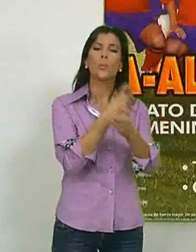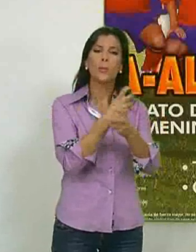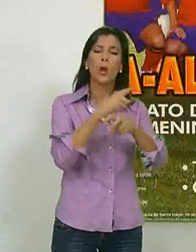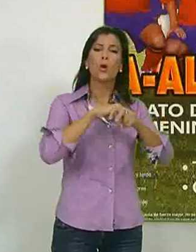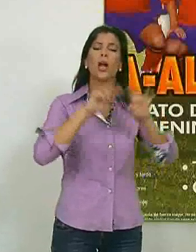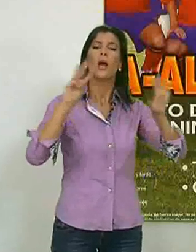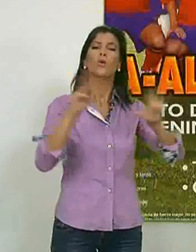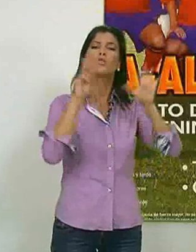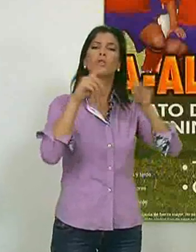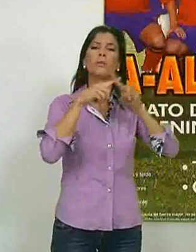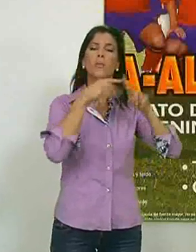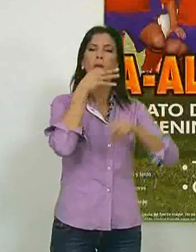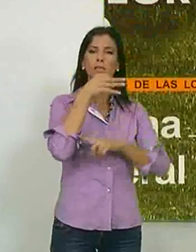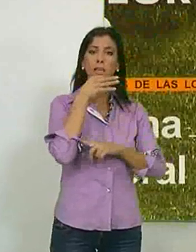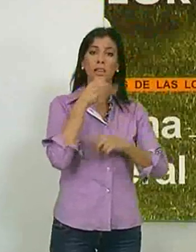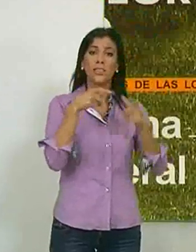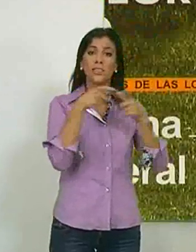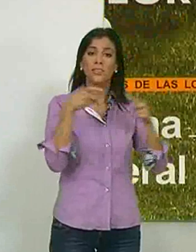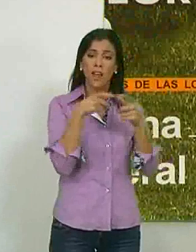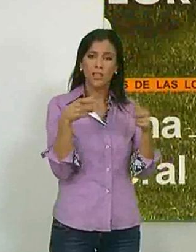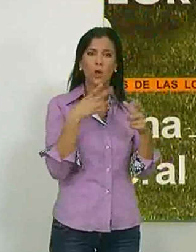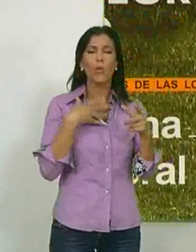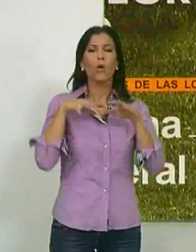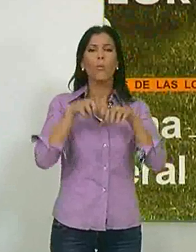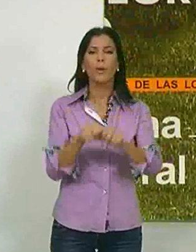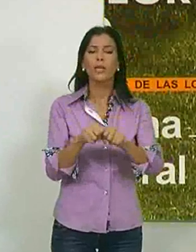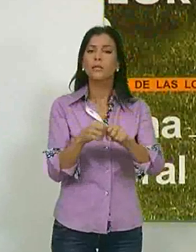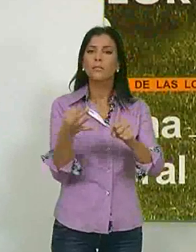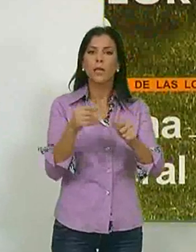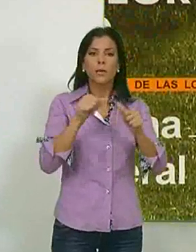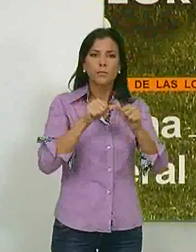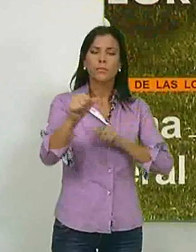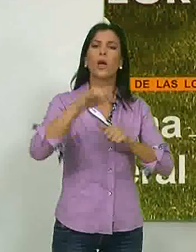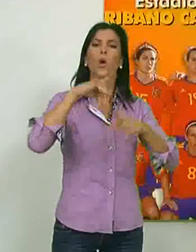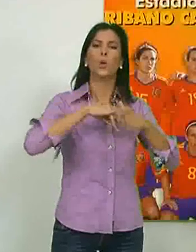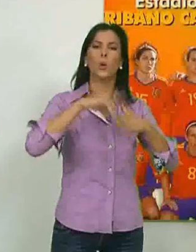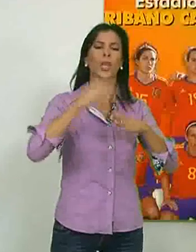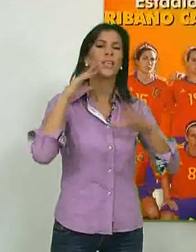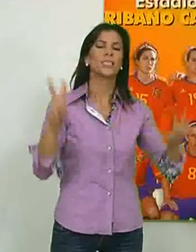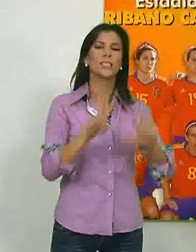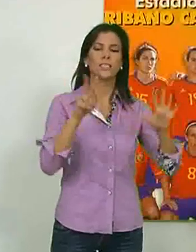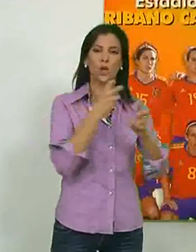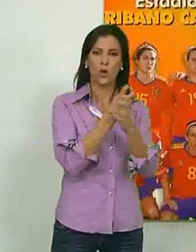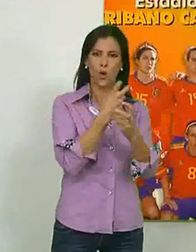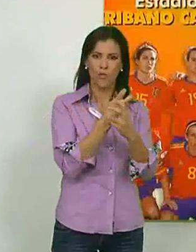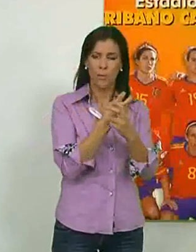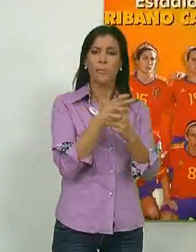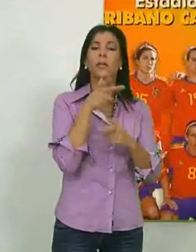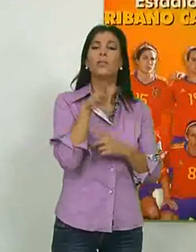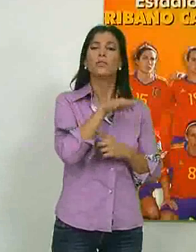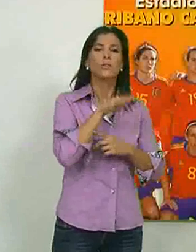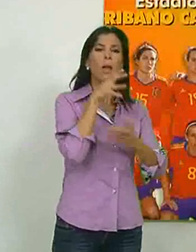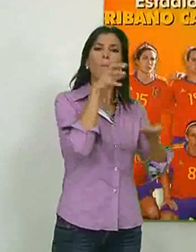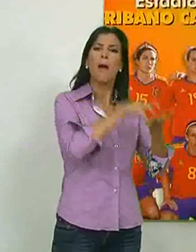noviembre a las 8 y media de la tarde y las entradas podrán comprarse a partir del próximo lunes 7 de noviembre